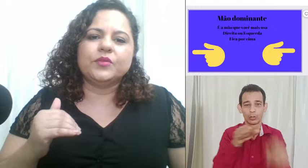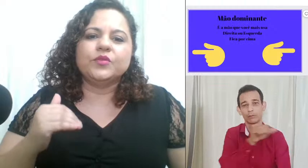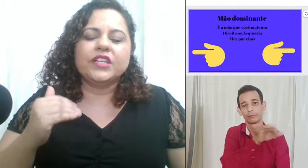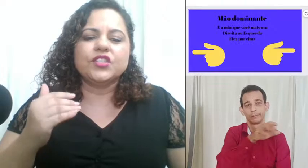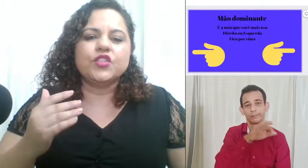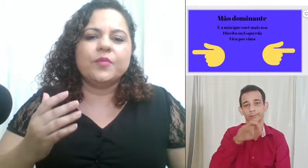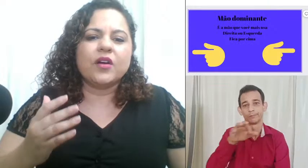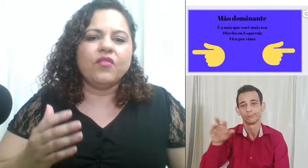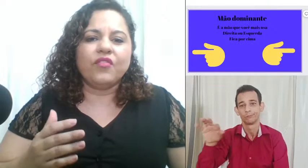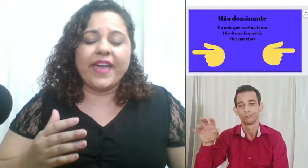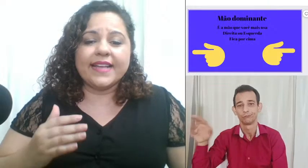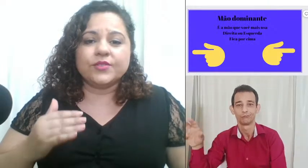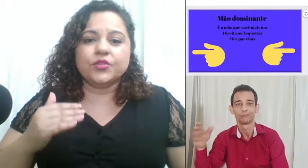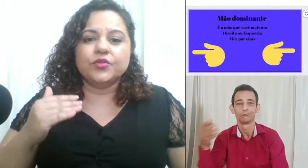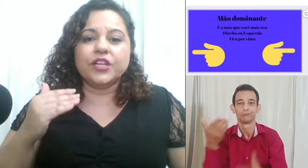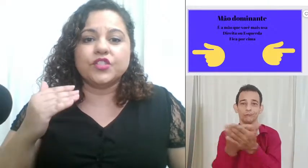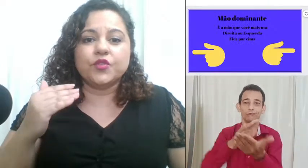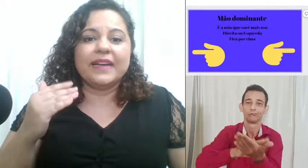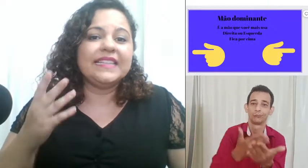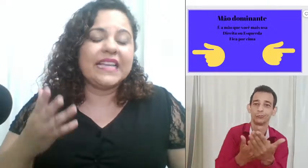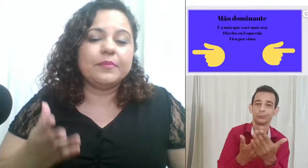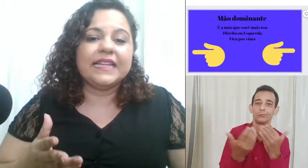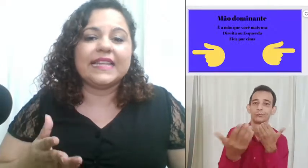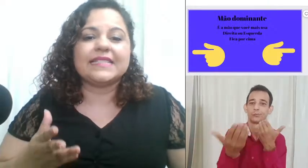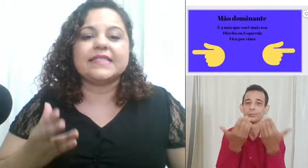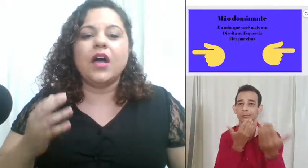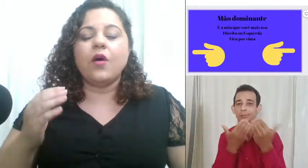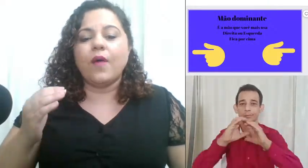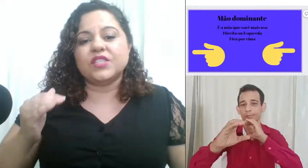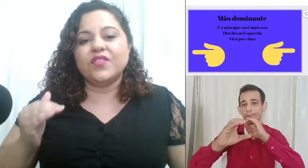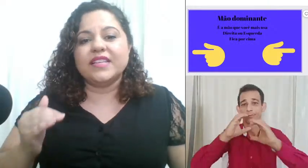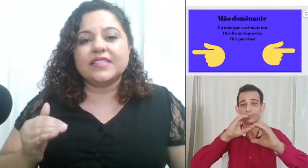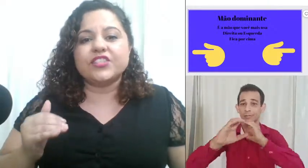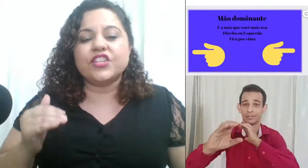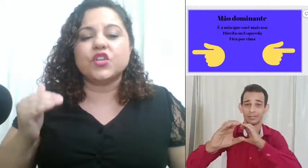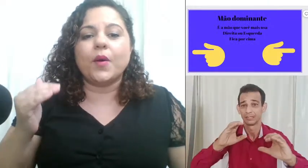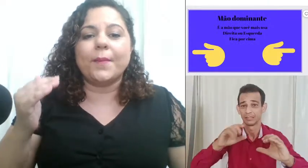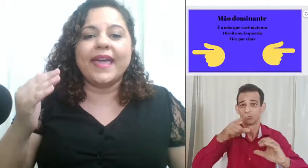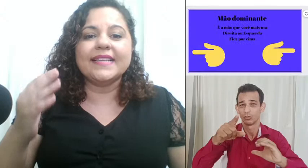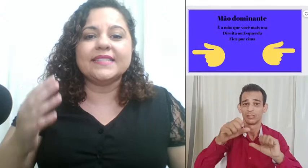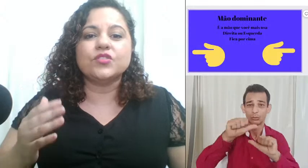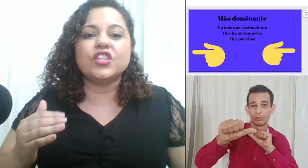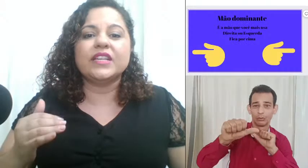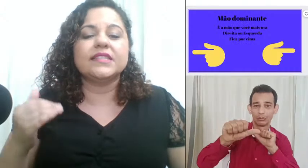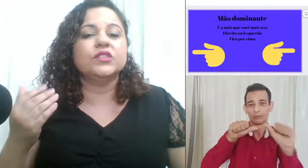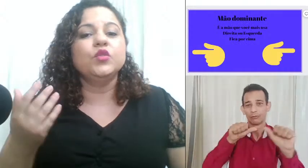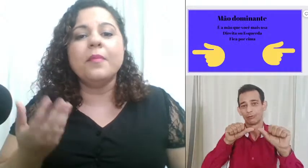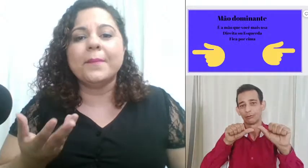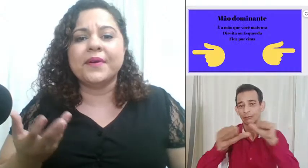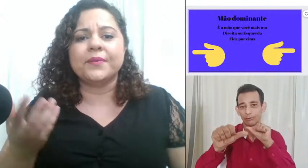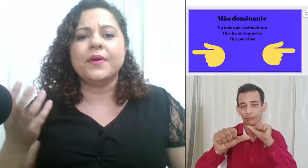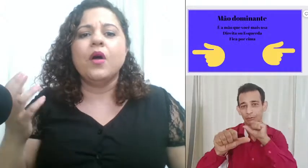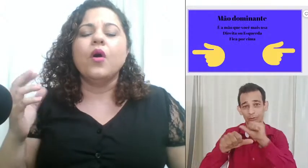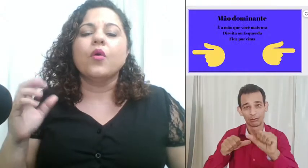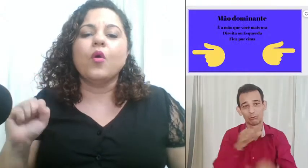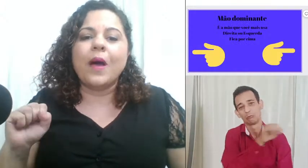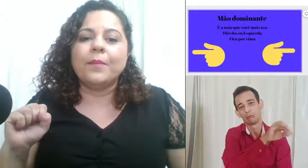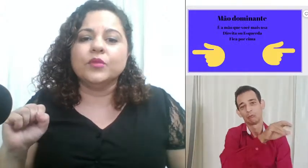durante uma conversa ou durante uma interpretação às vezes a gente começa utilizando uma mão com uma mão